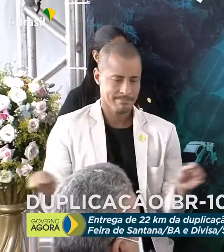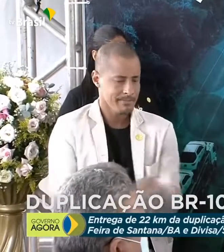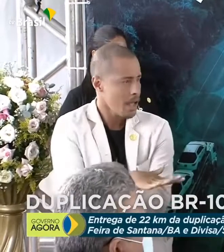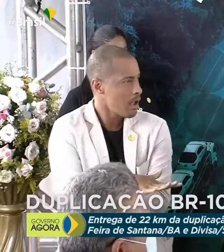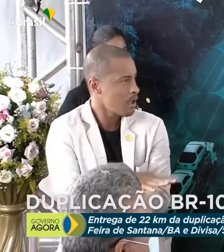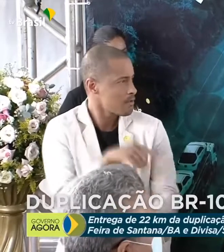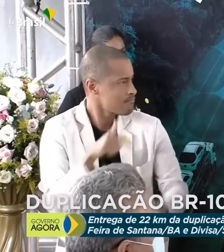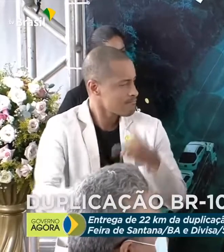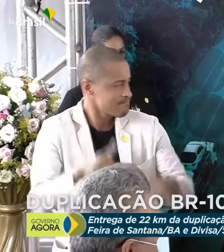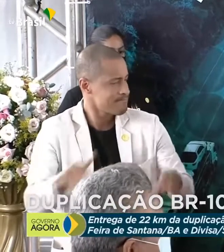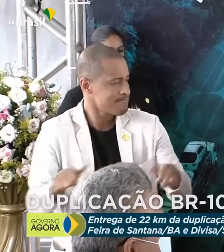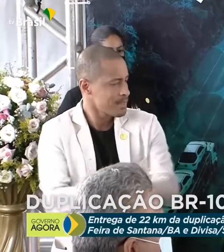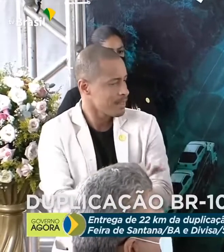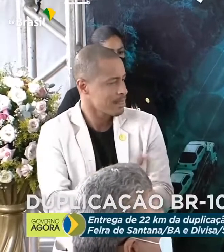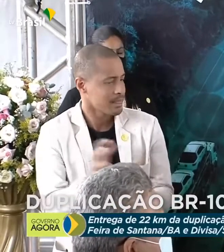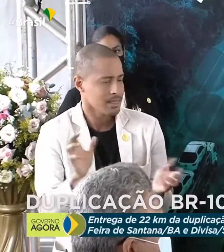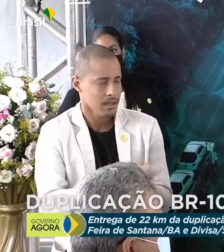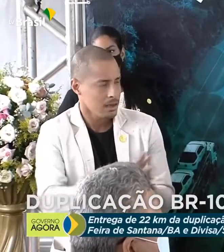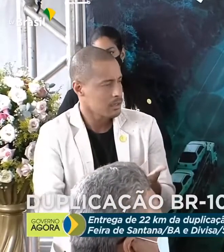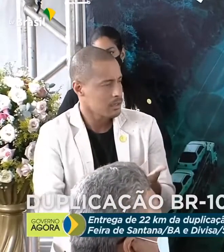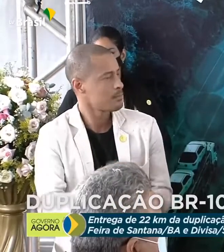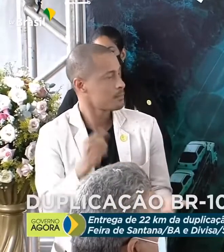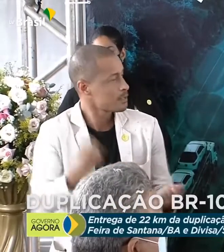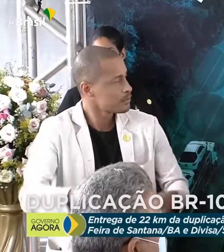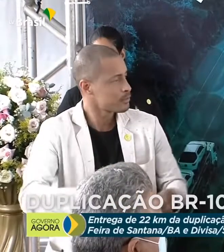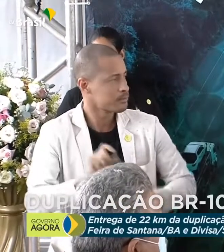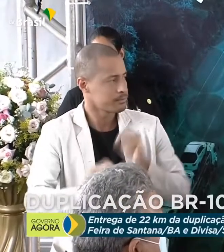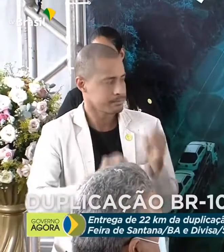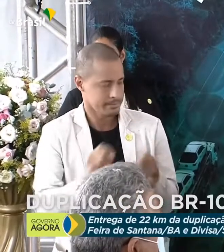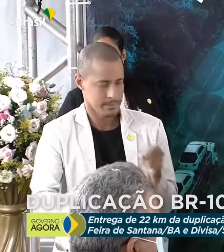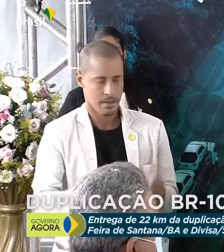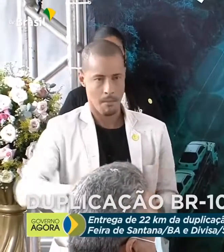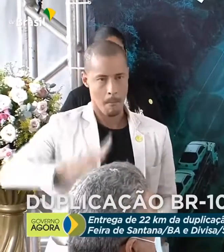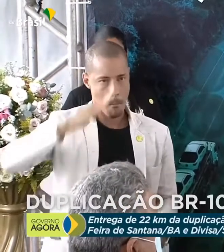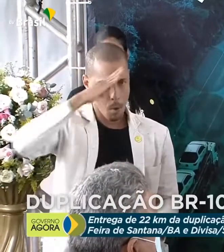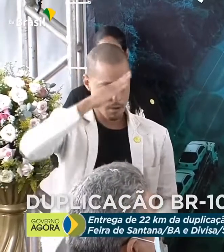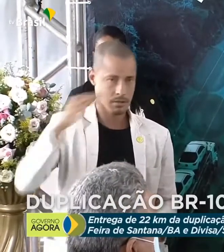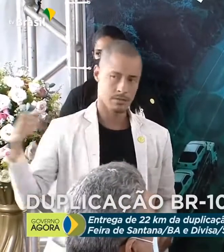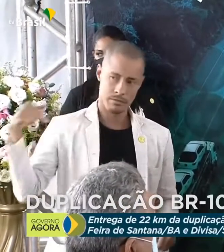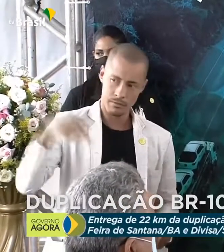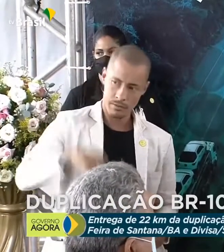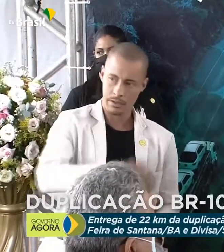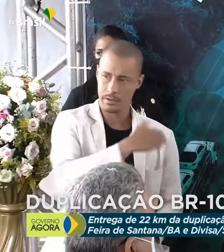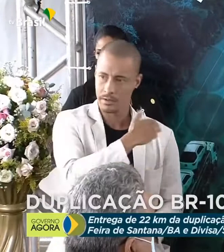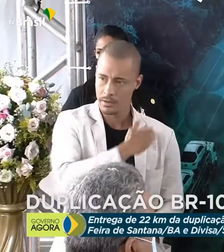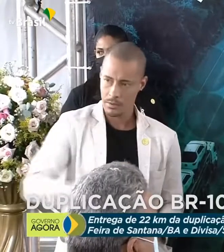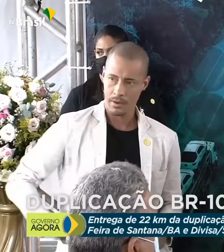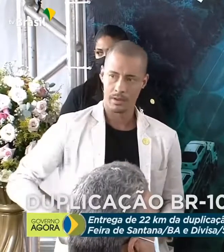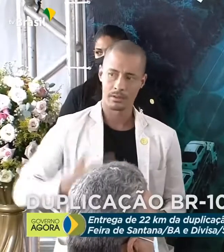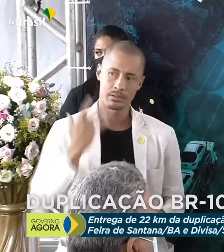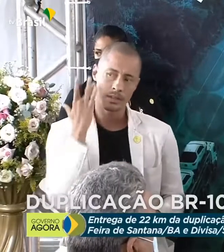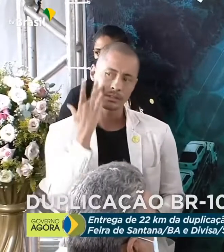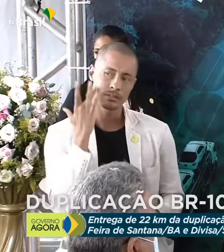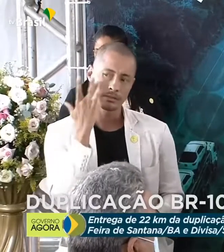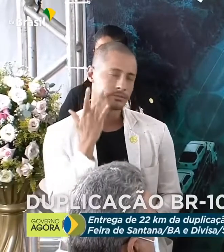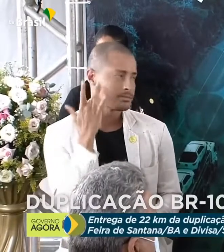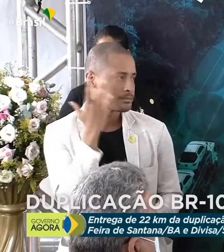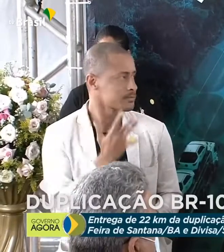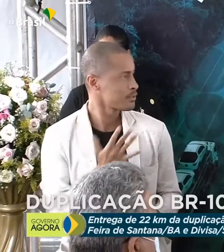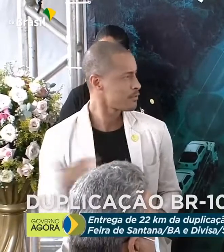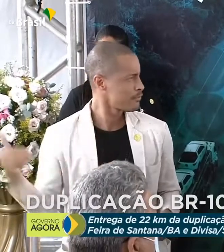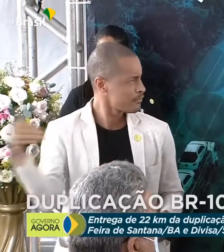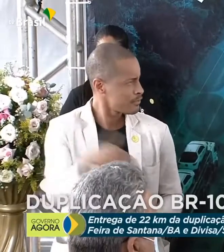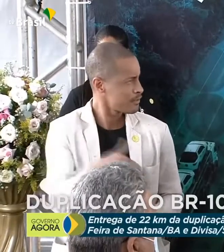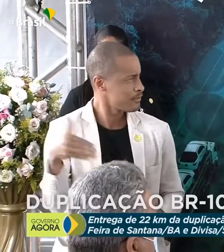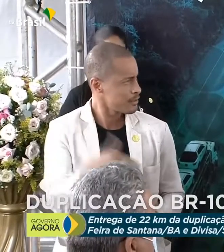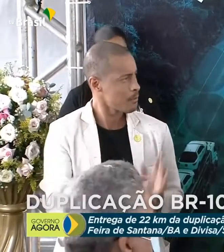Precisou vir Jair Bolsonaro com o tarcisão do asfalto para entregar agora o trecho duplicado da 61 e mostrar para o nosso povo que